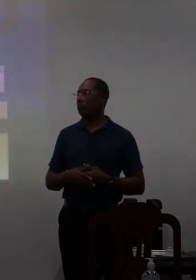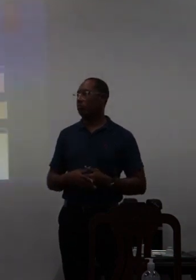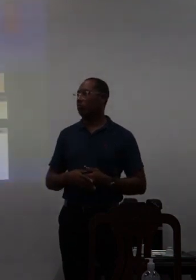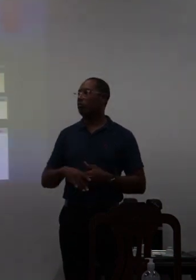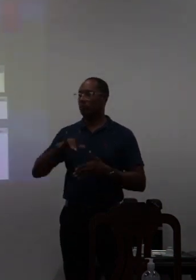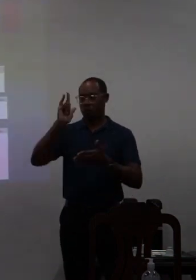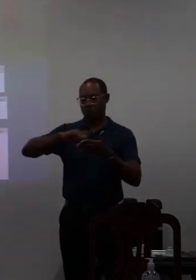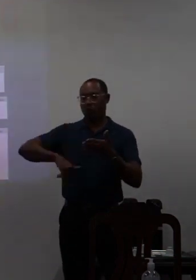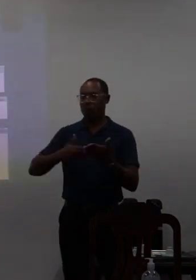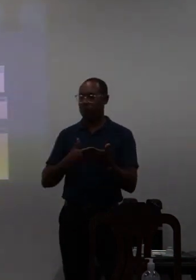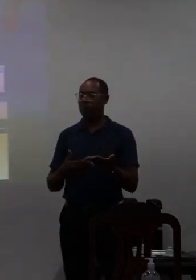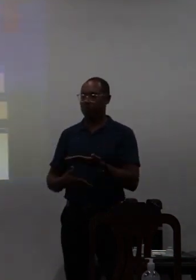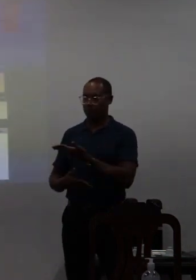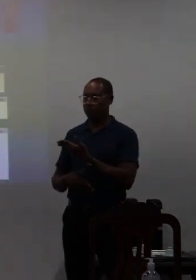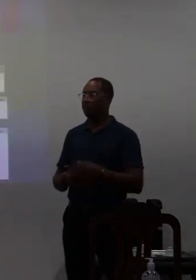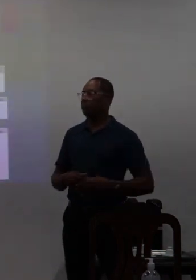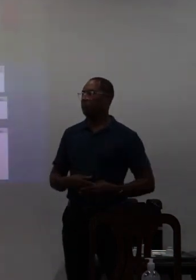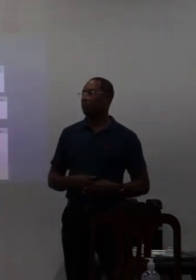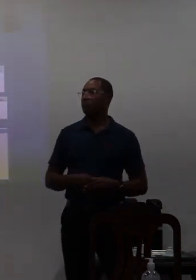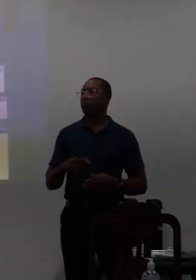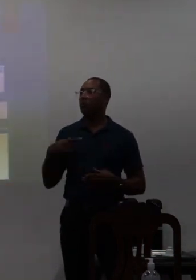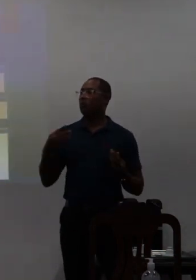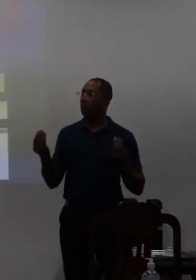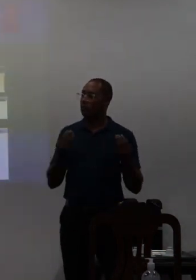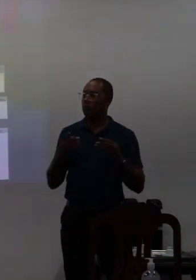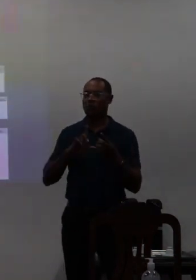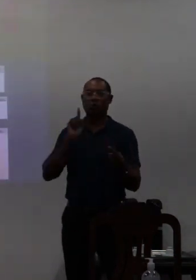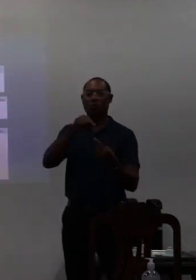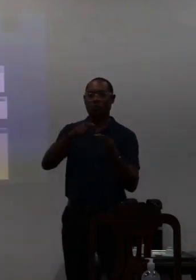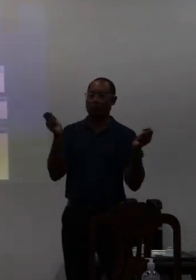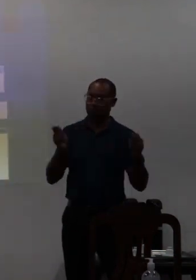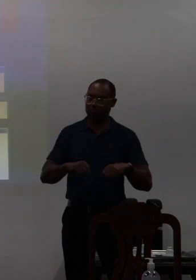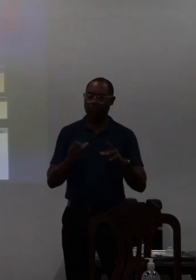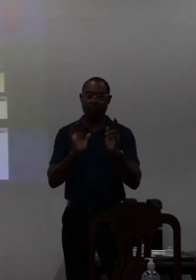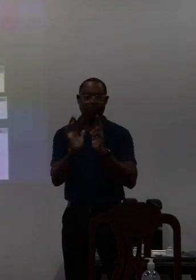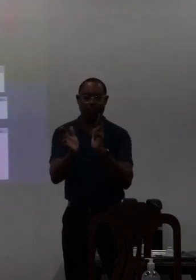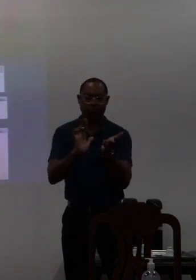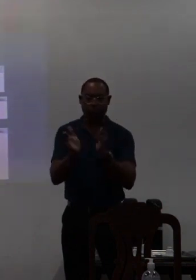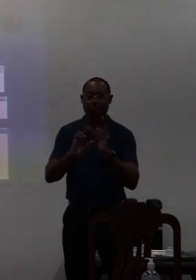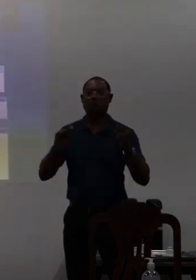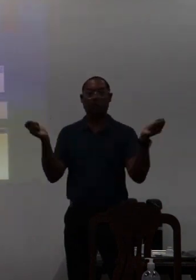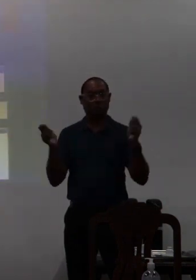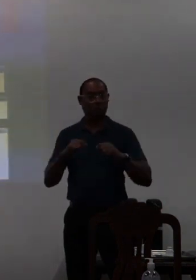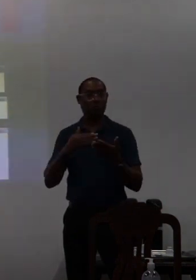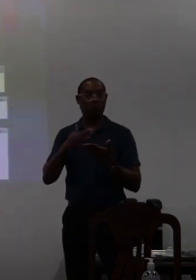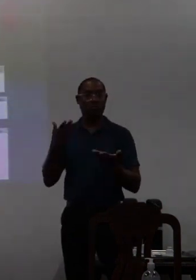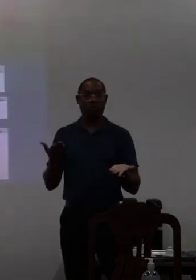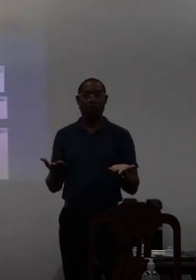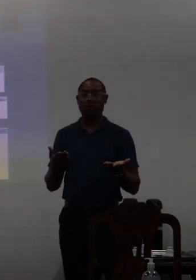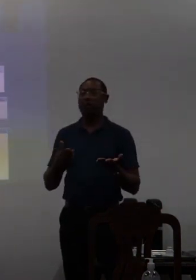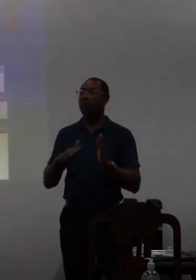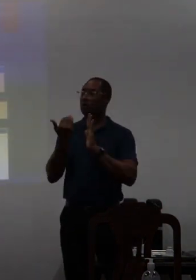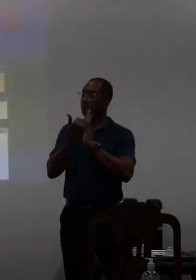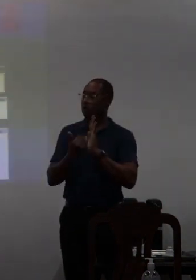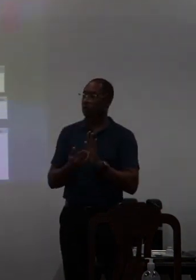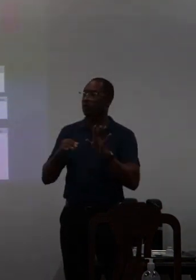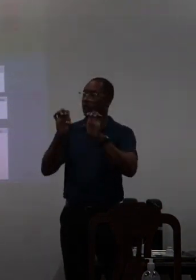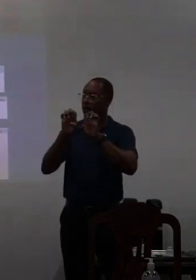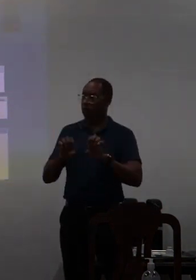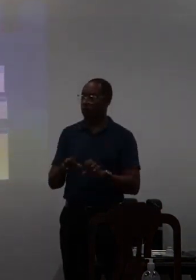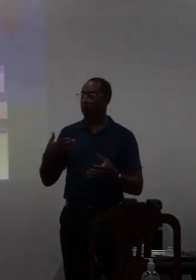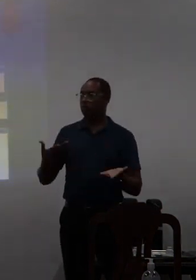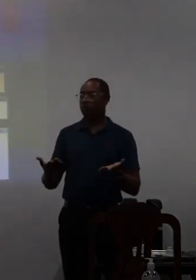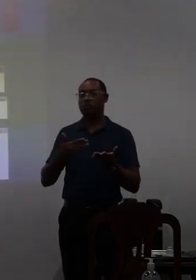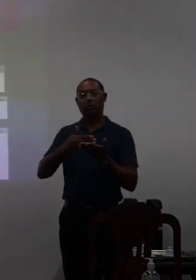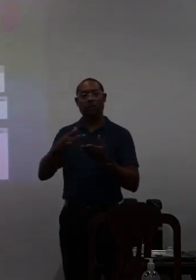no documento de que formas objetivos vão se relacionar com os programas estruturantes